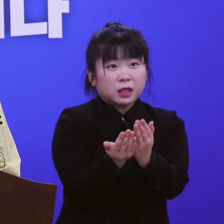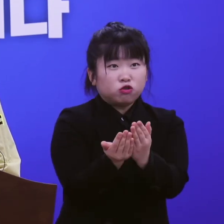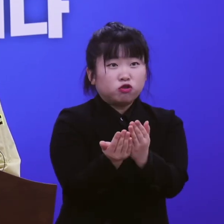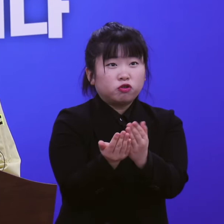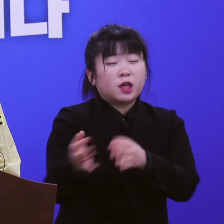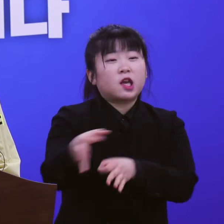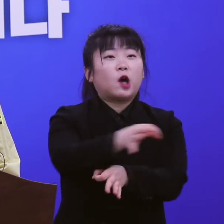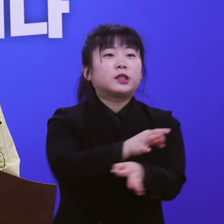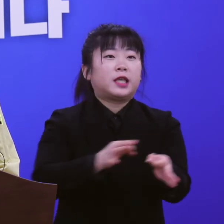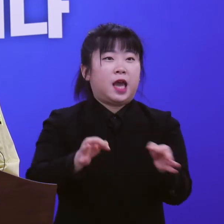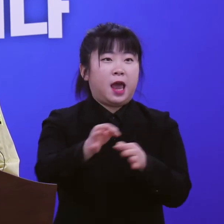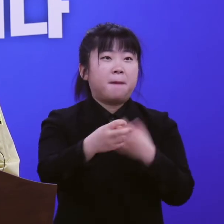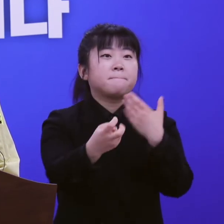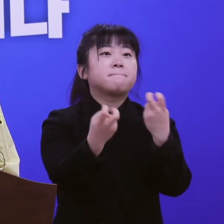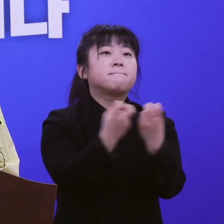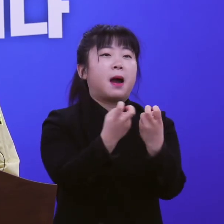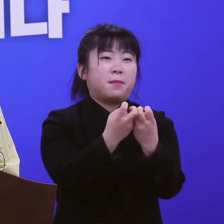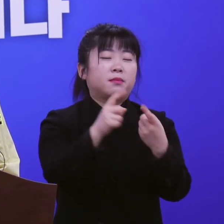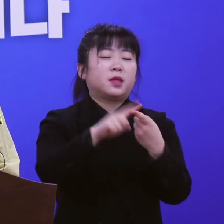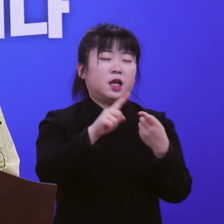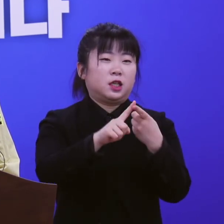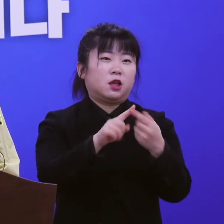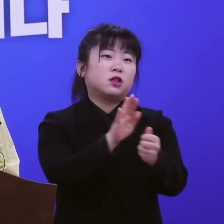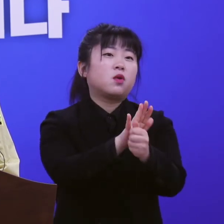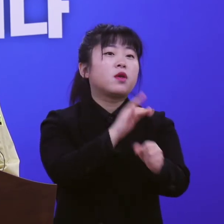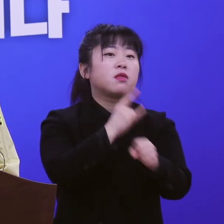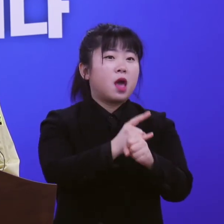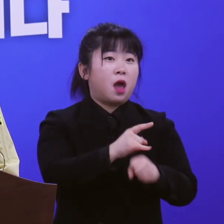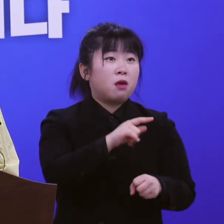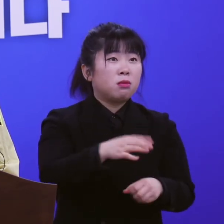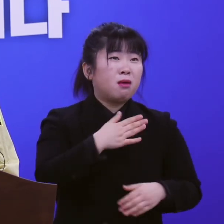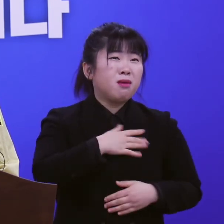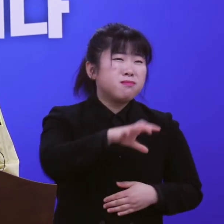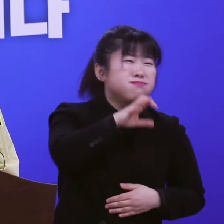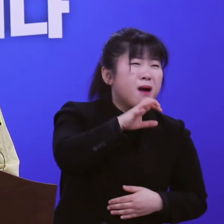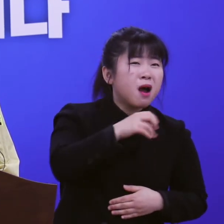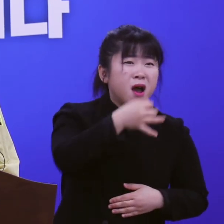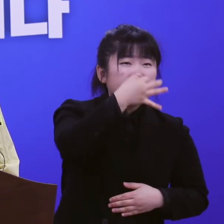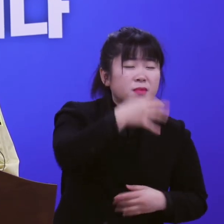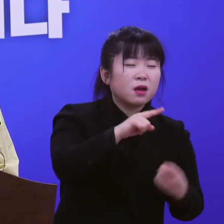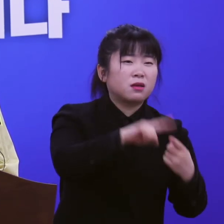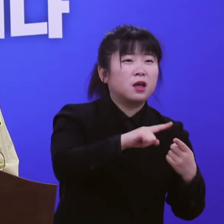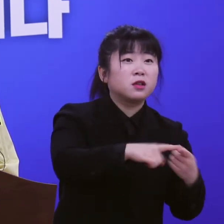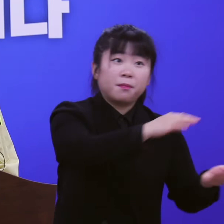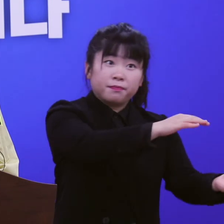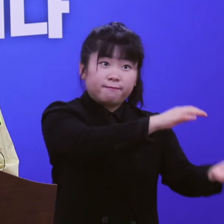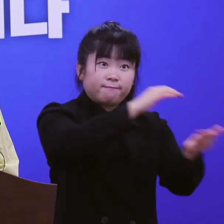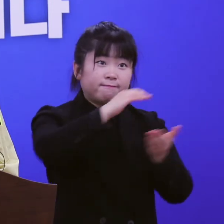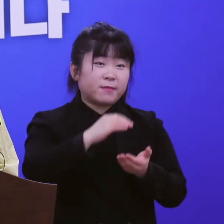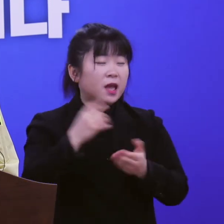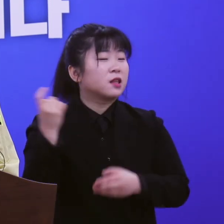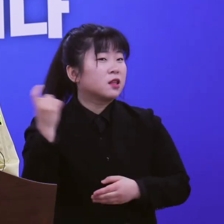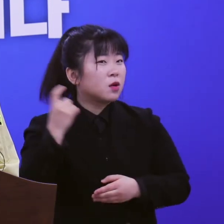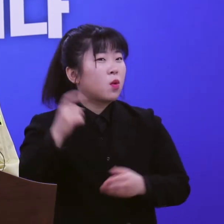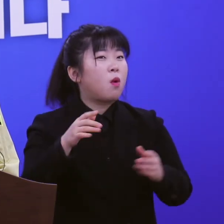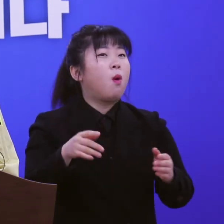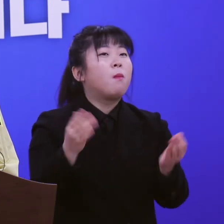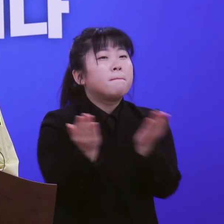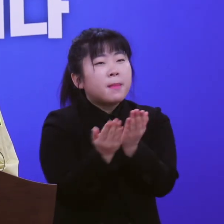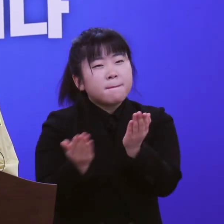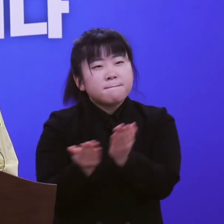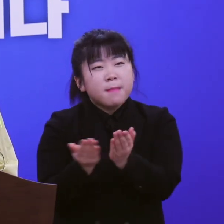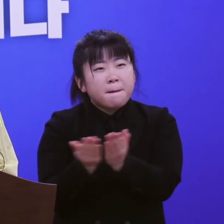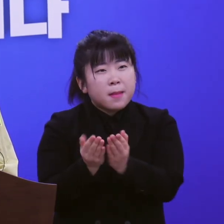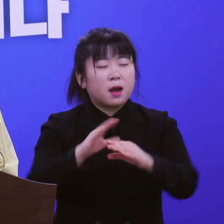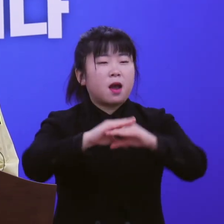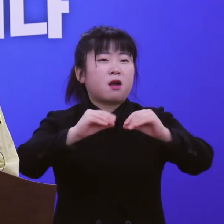강화해 가겠습니다. 현장의 목소리를 듣고 현장 맞춤형 민생경제 지원 대책을 마련하도록